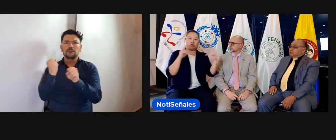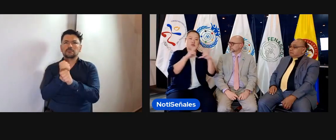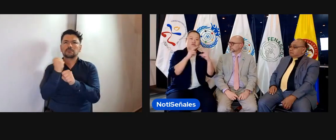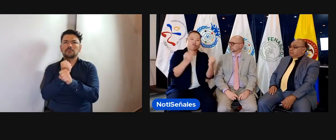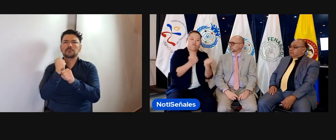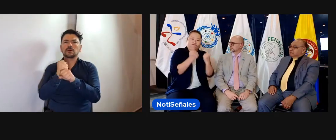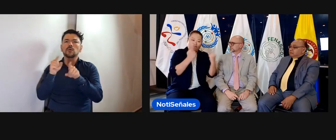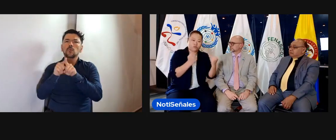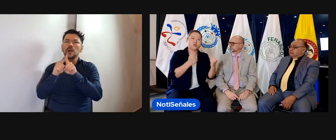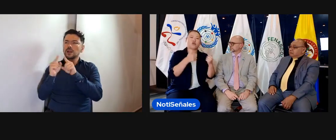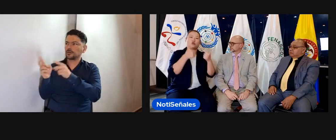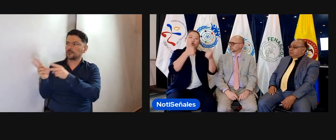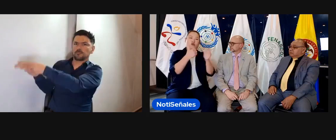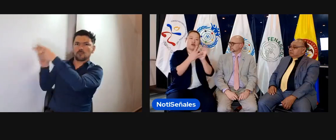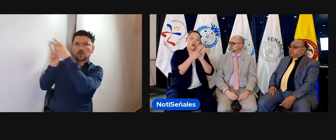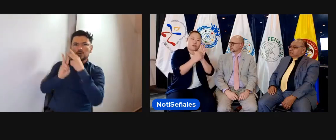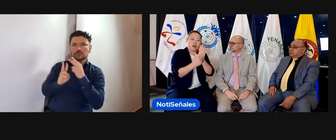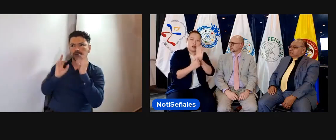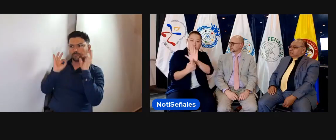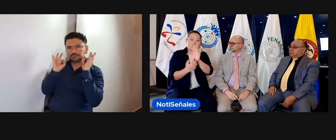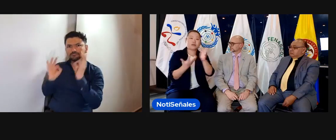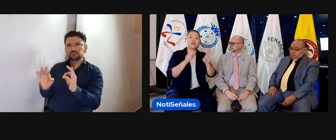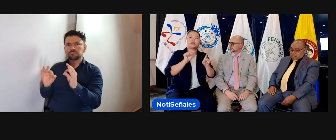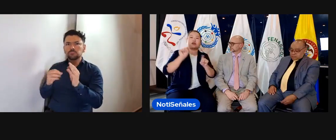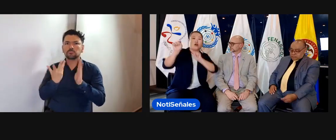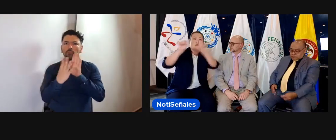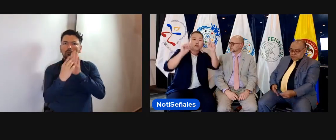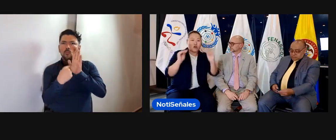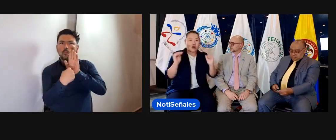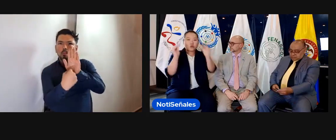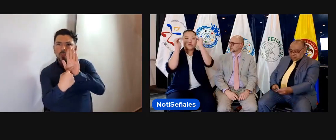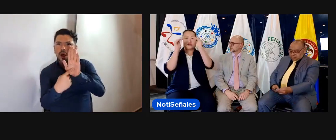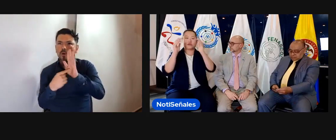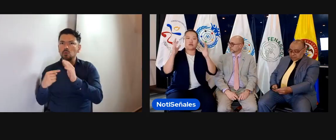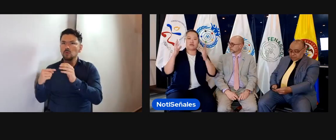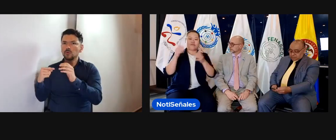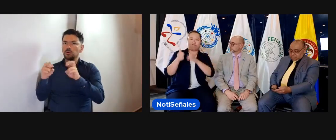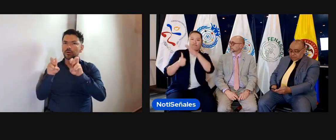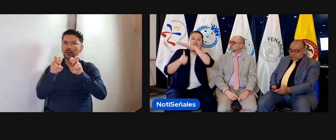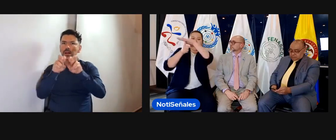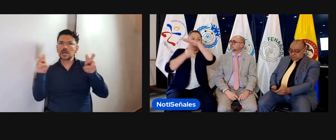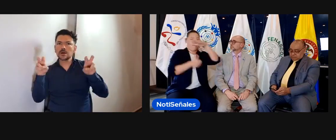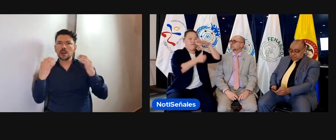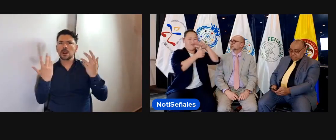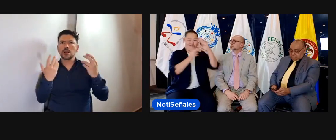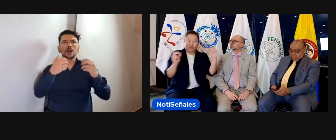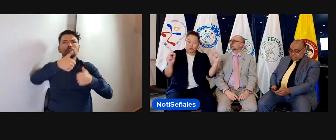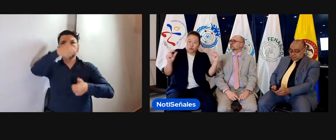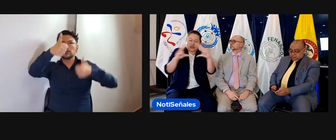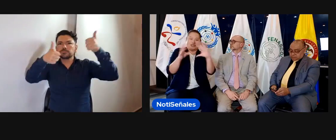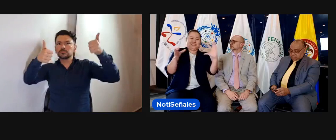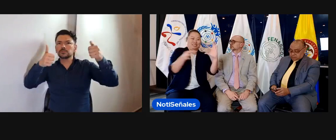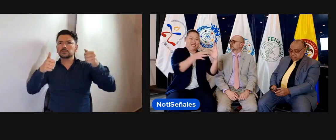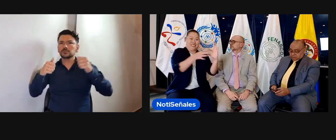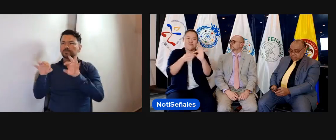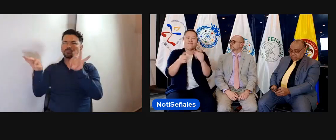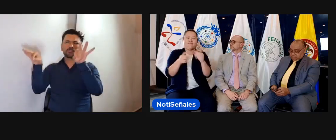es que trabajemos en grupo, que trabajemos de manera unida, y que de esta manera, pues, se replique ese mismo modelo en